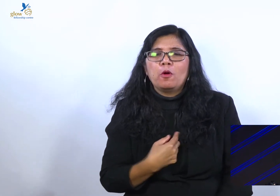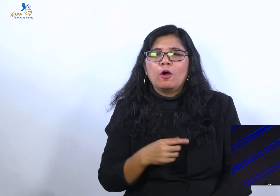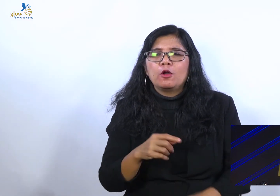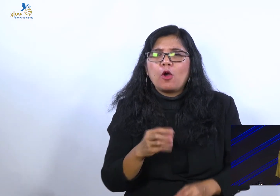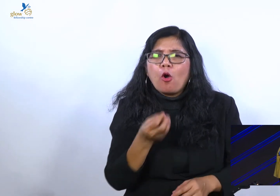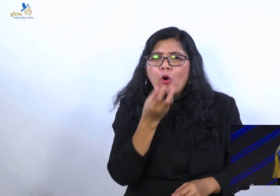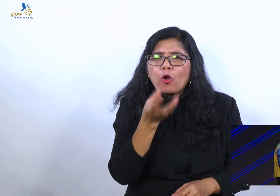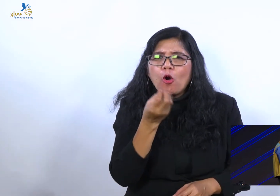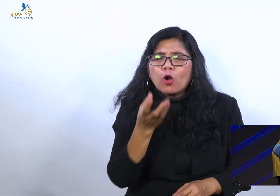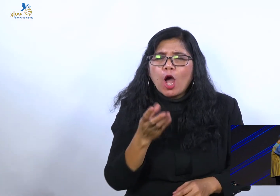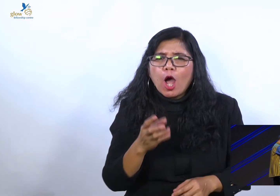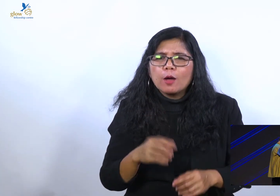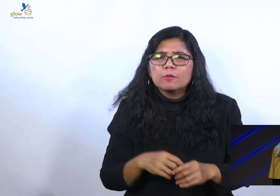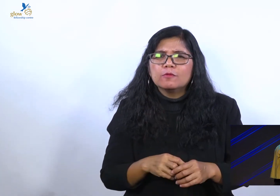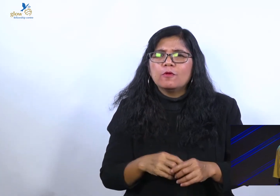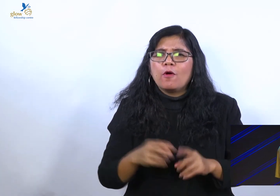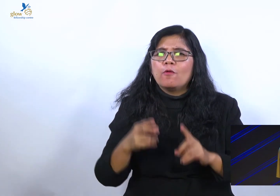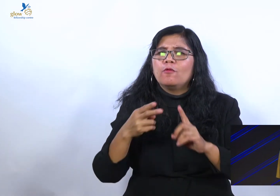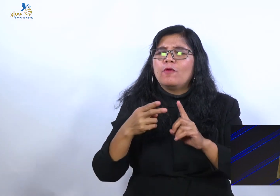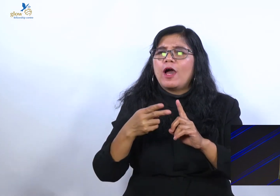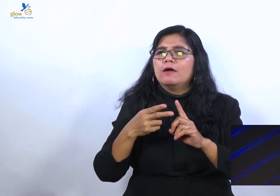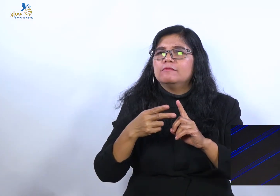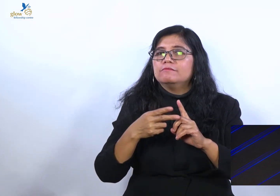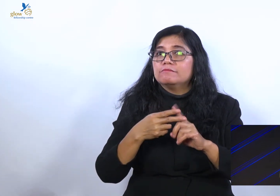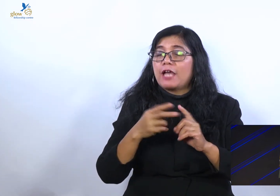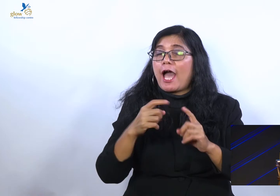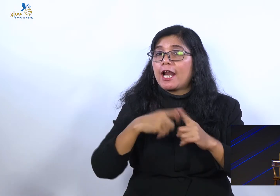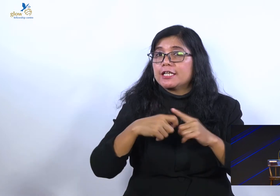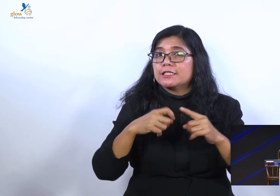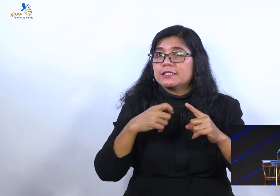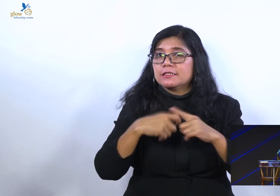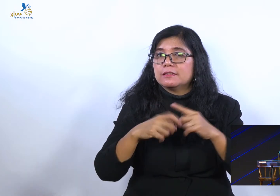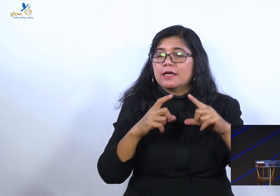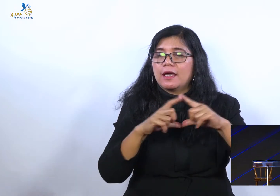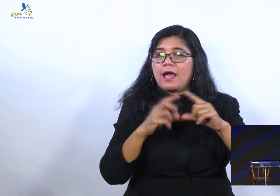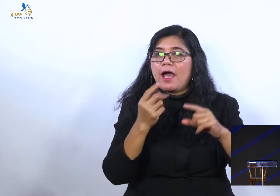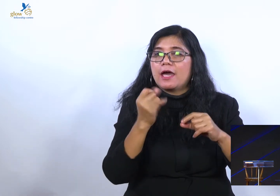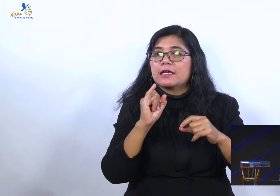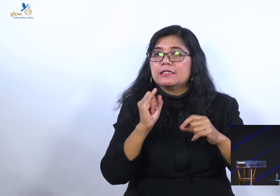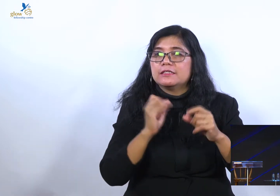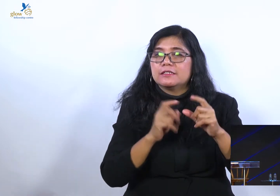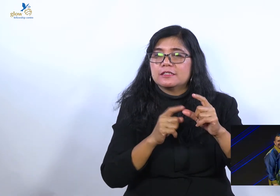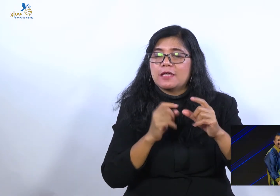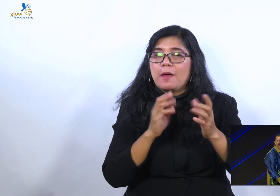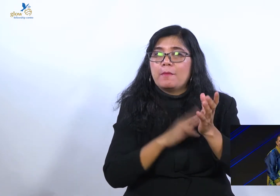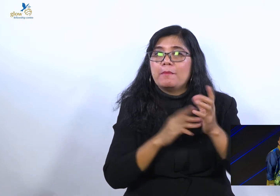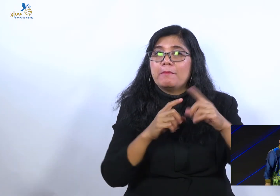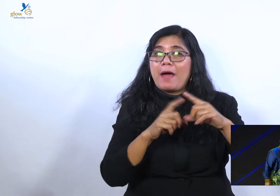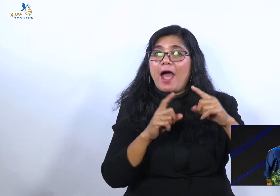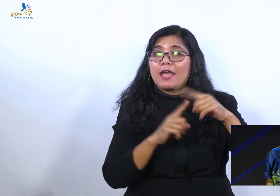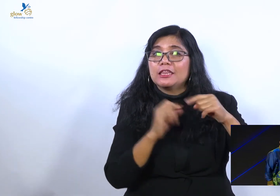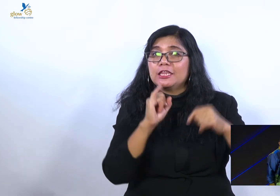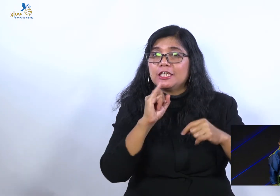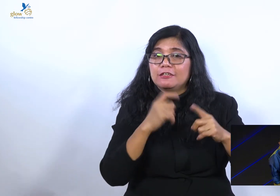bernubuat. Yang usir setan. Yang sembuhkan orang sakit. Itu orang-orang karismatik dan Pantai Kosta.